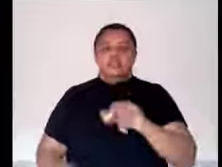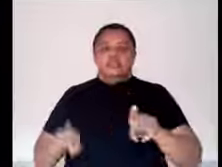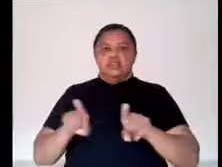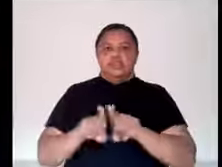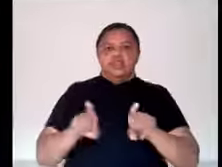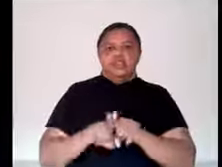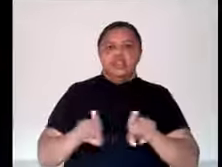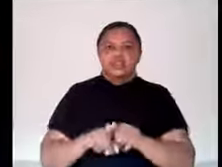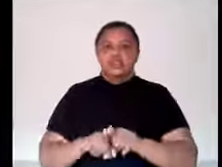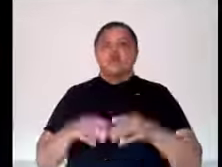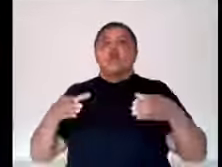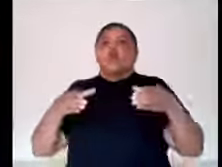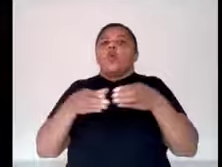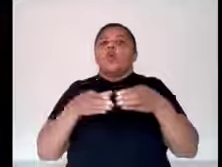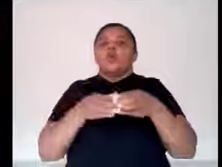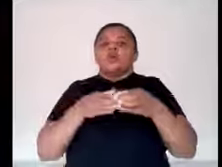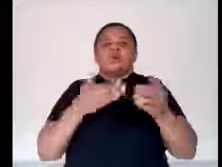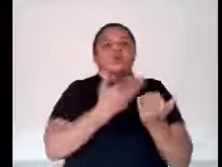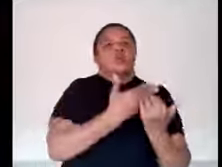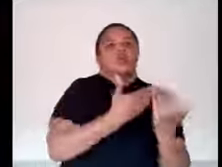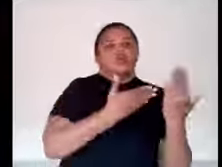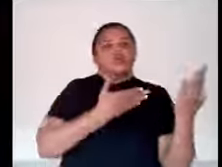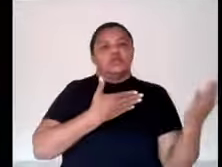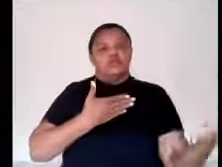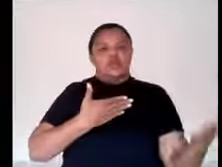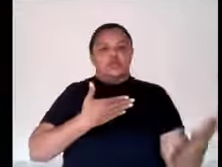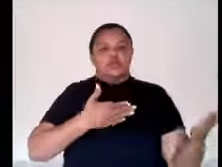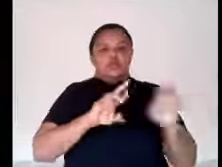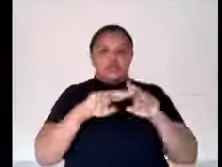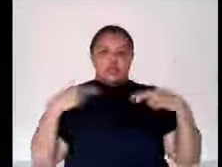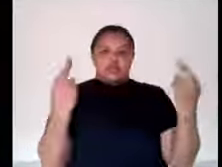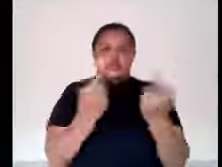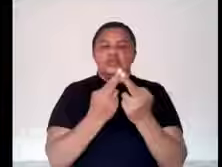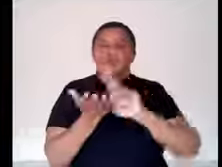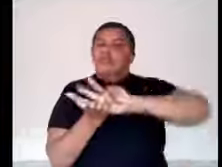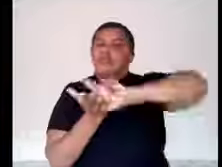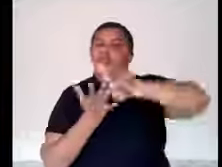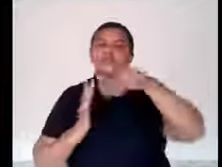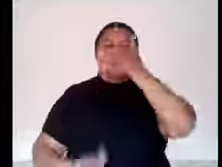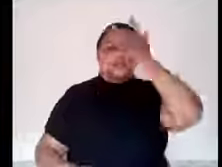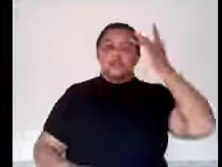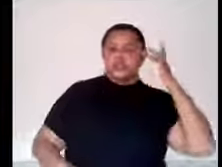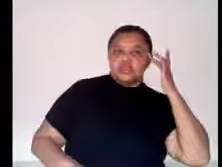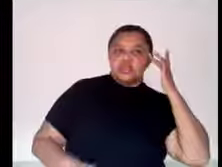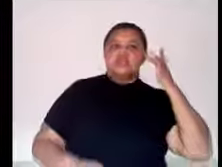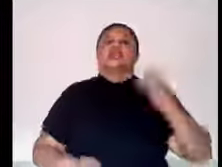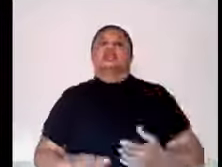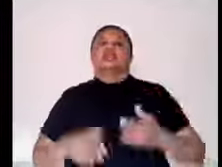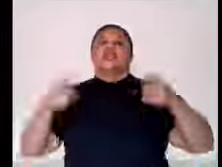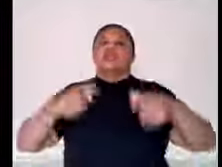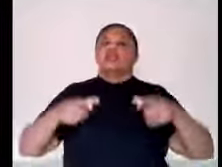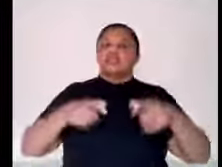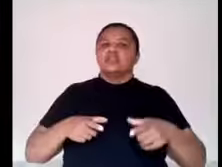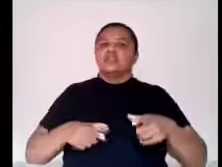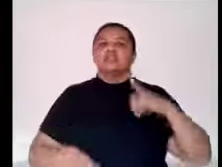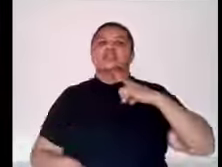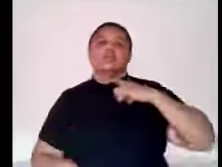reúne várias pessoas dessa área da comunidade meia, que é um movimento mundial. O Istmo nós temos um grupo, o grupo Meios M.A., ele está